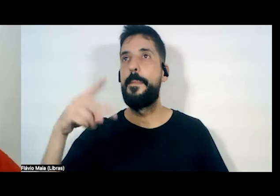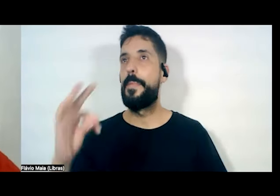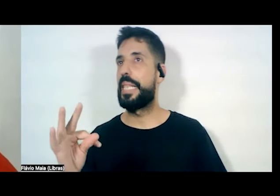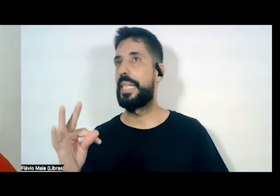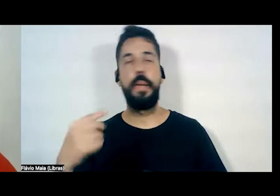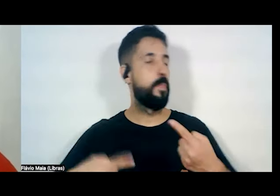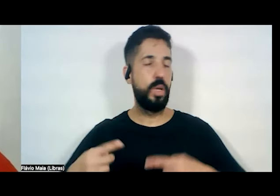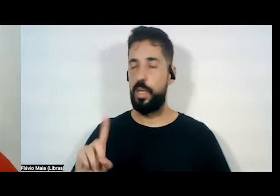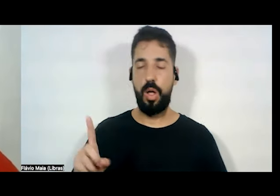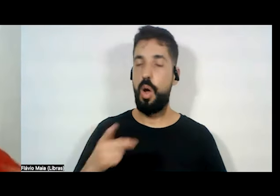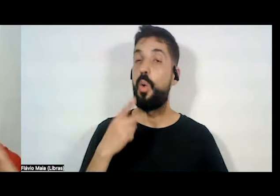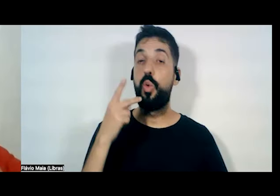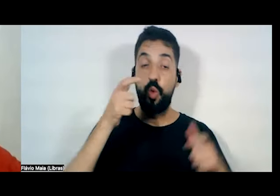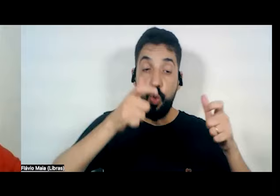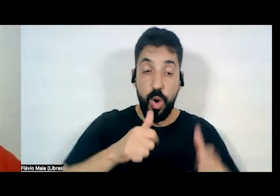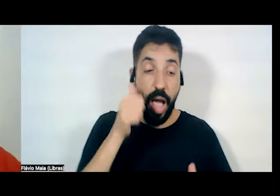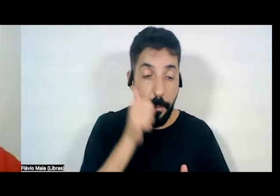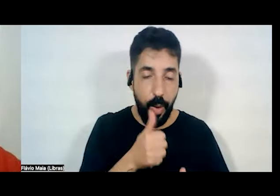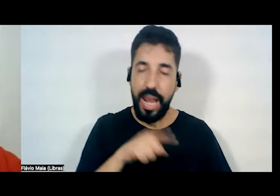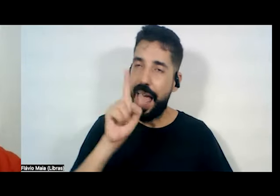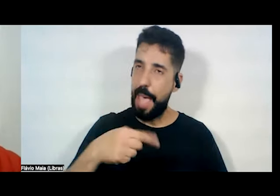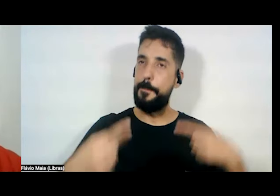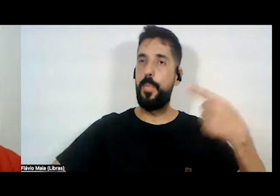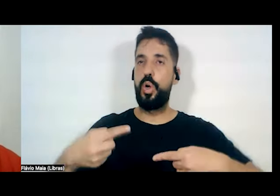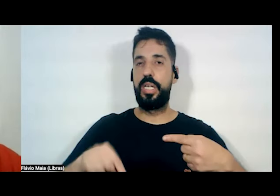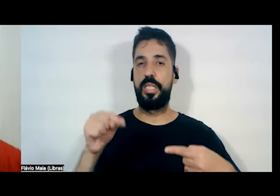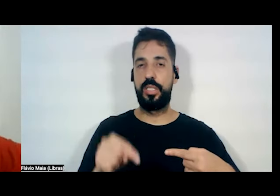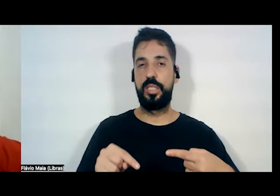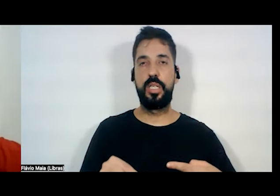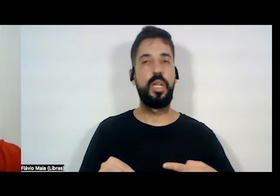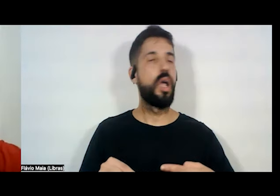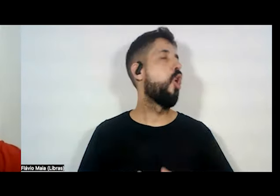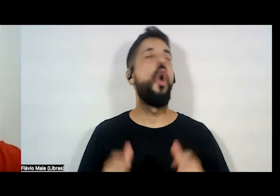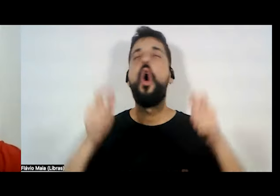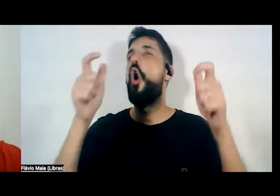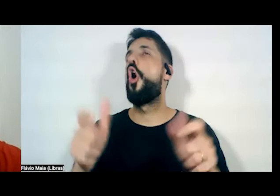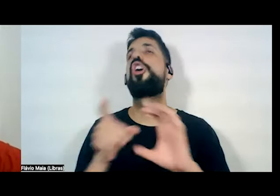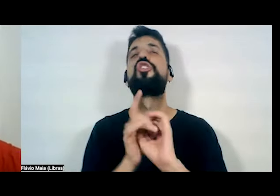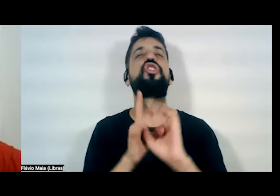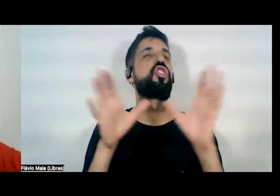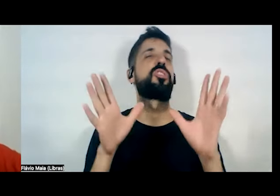Lugar de mulher é na política. Lugar de mulher é onde ela quiser, já avançamos.